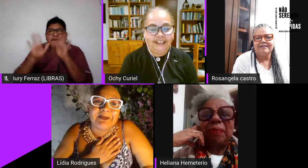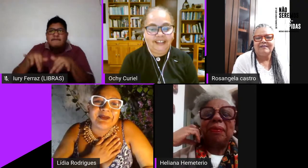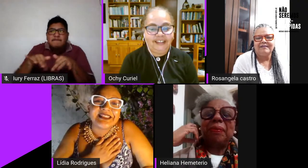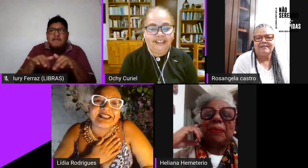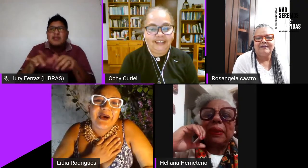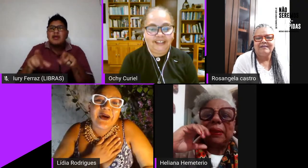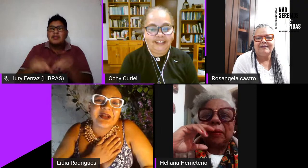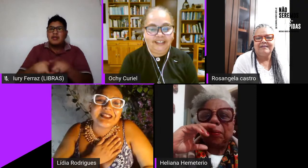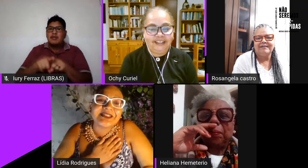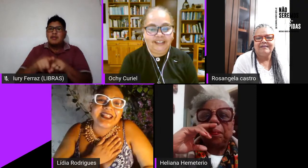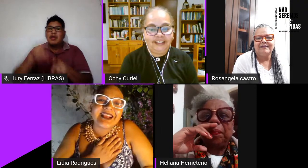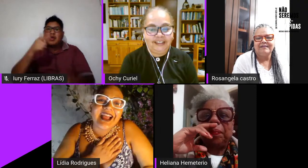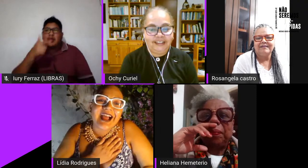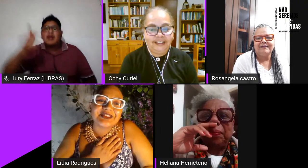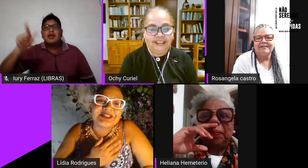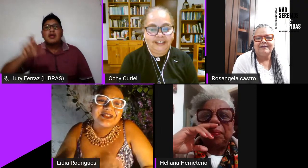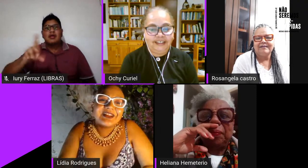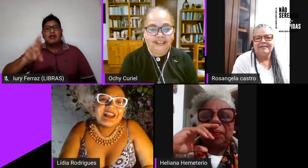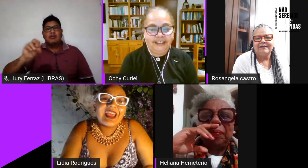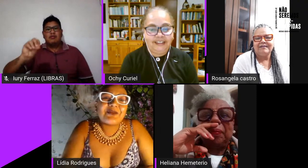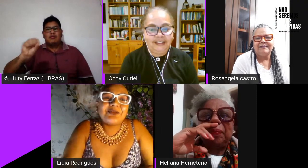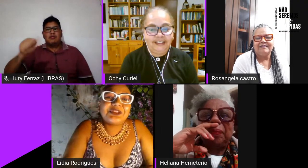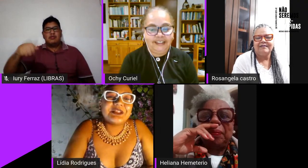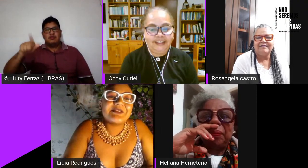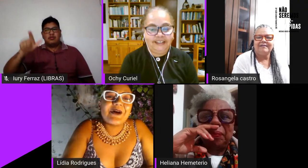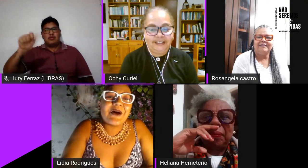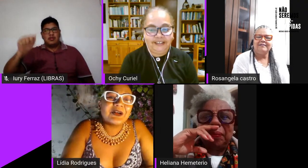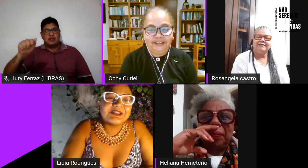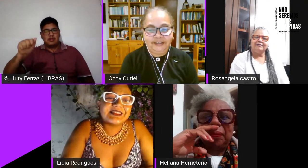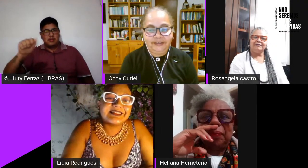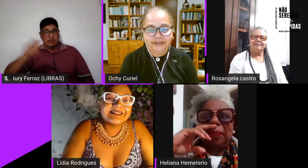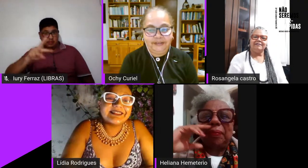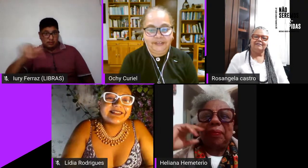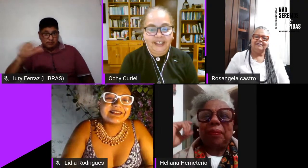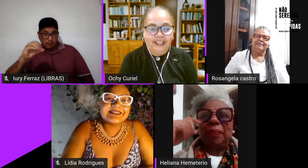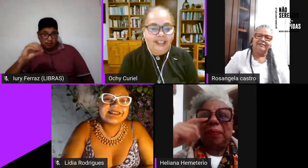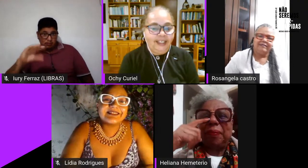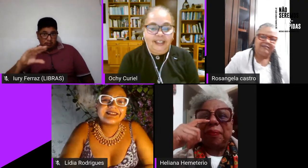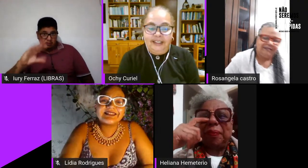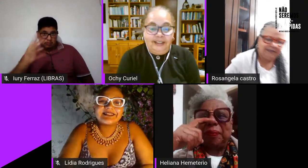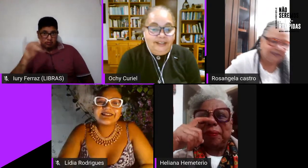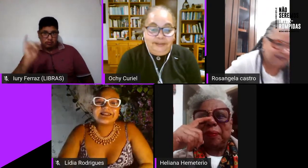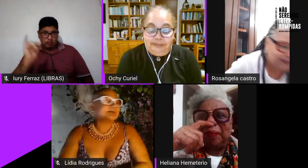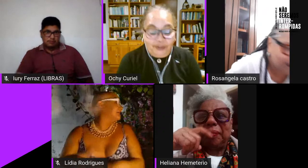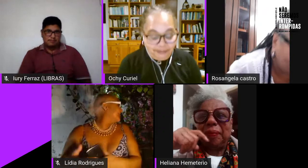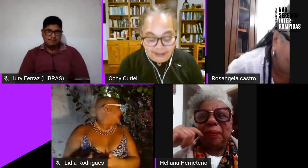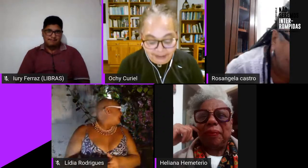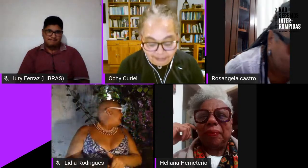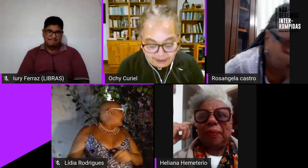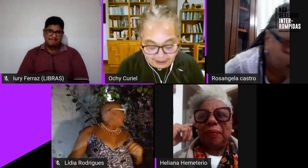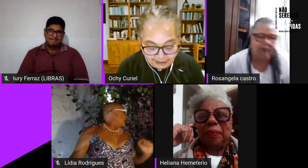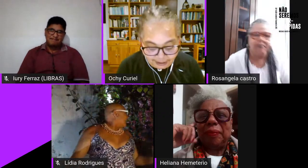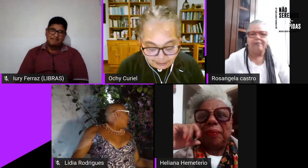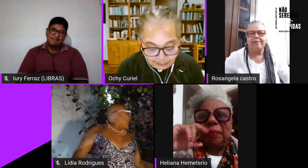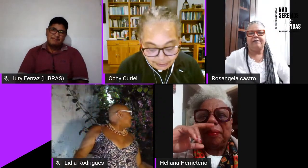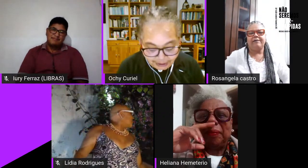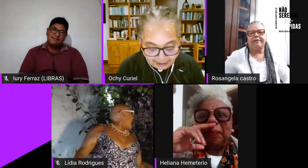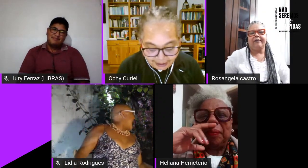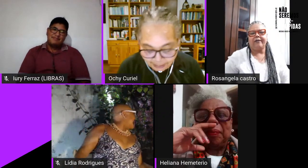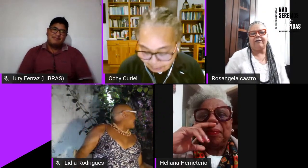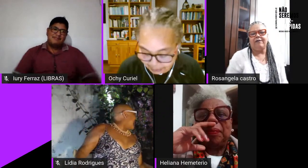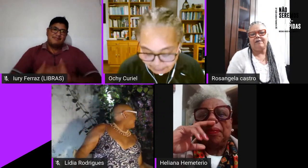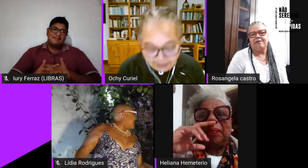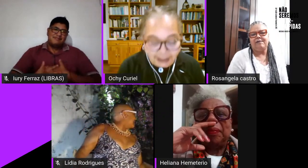suas considerações finais e depois Rosângela Castro é contigo Oti Bom, minhas